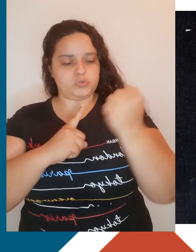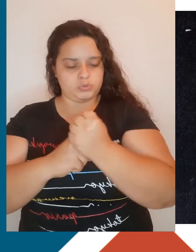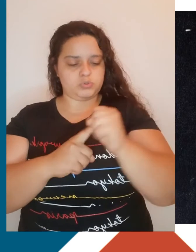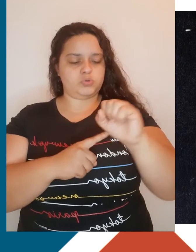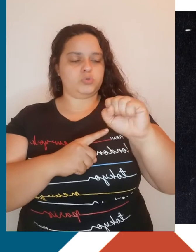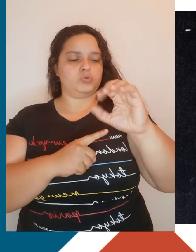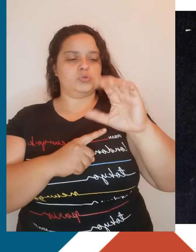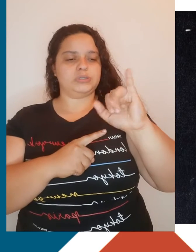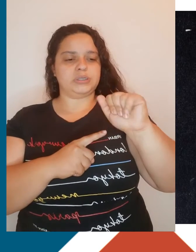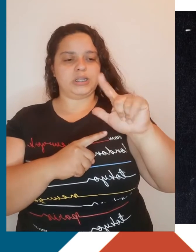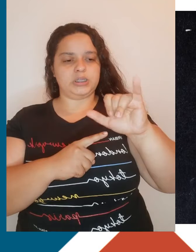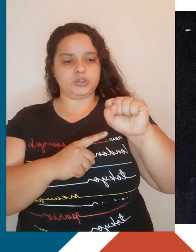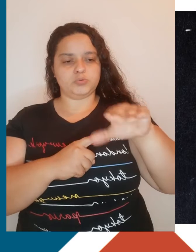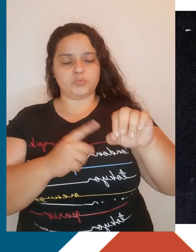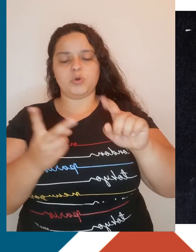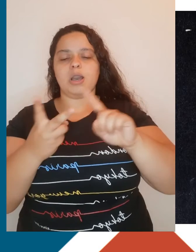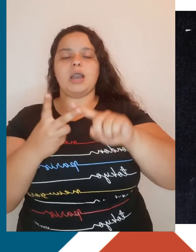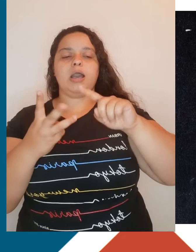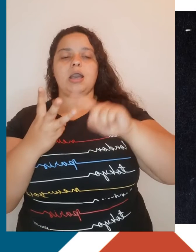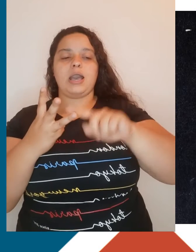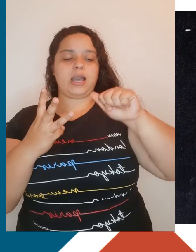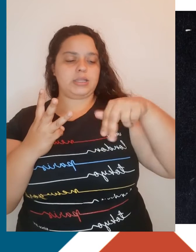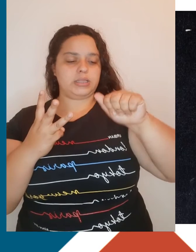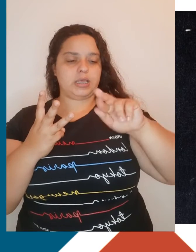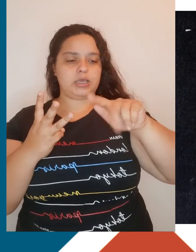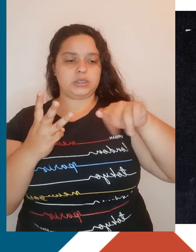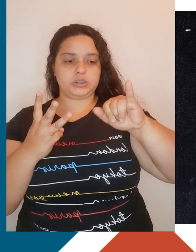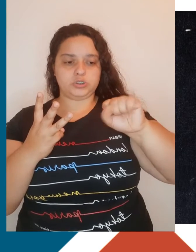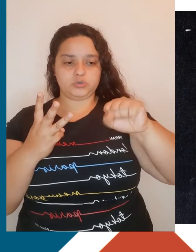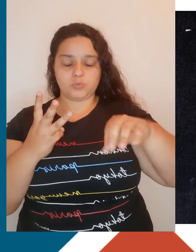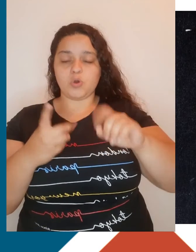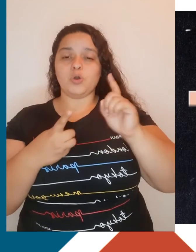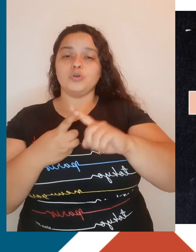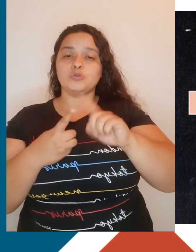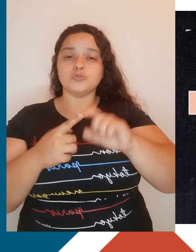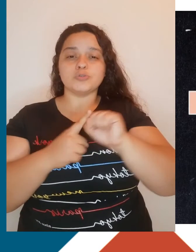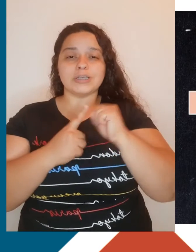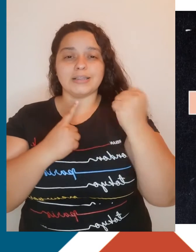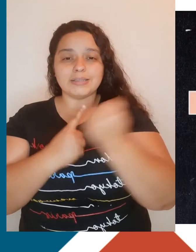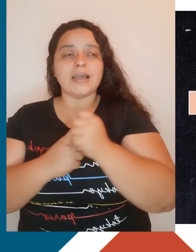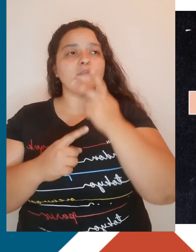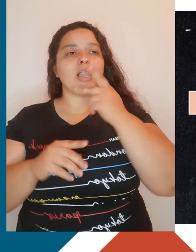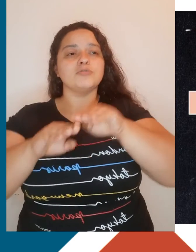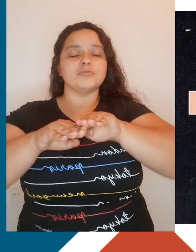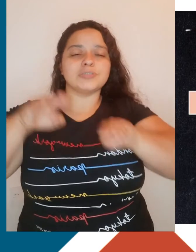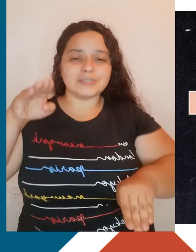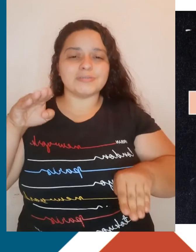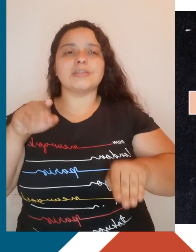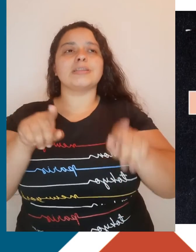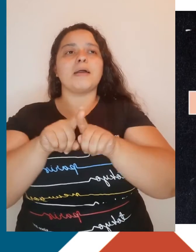funcionamento do capitalismo. Os primeiros socialistas denunciavam a desigualdade social e defendiam valores